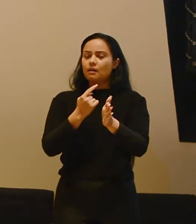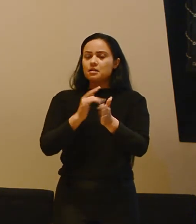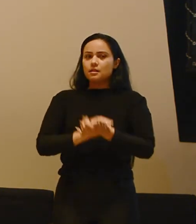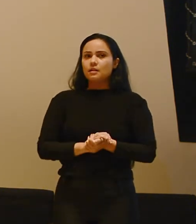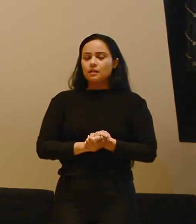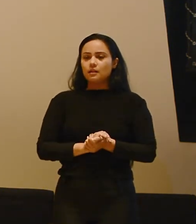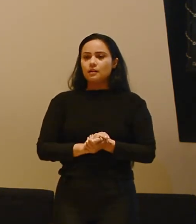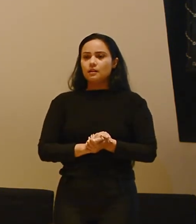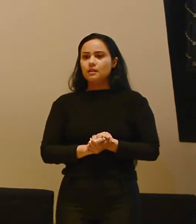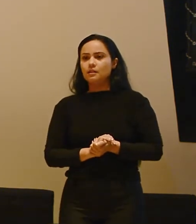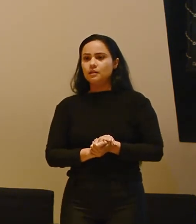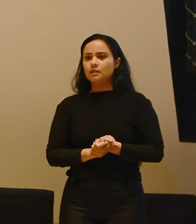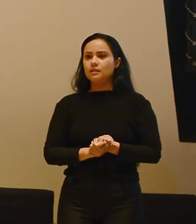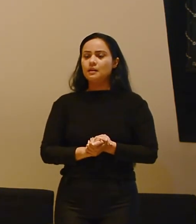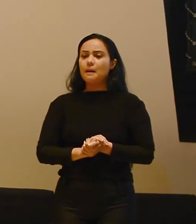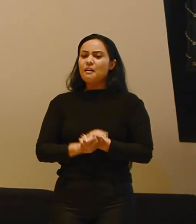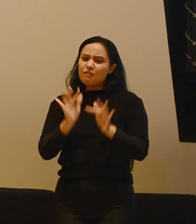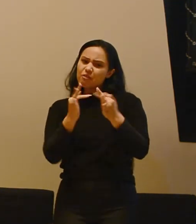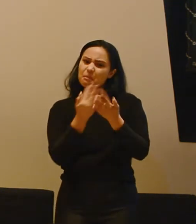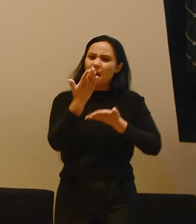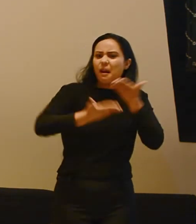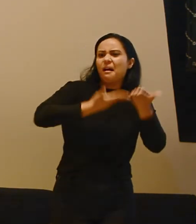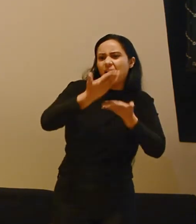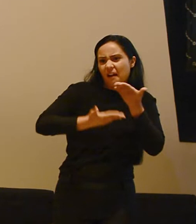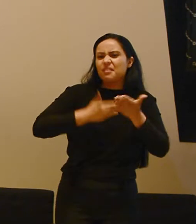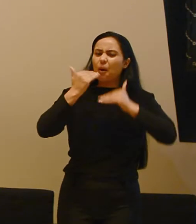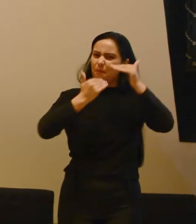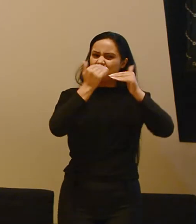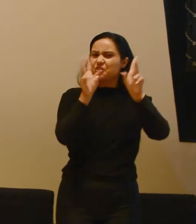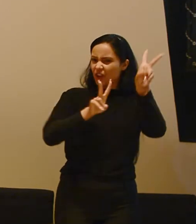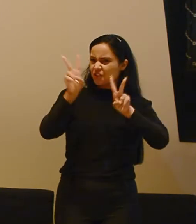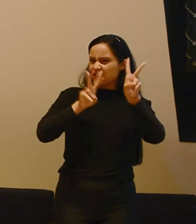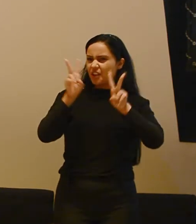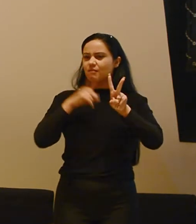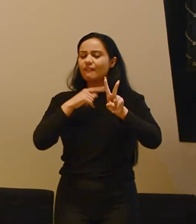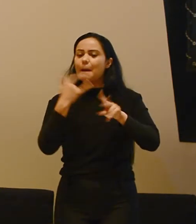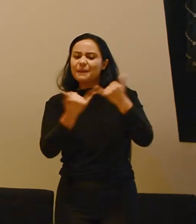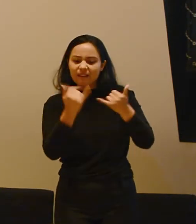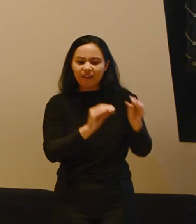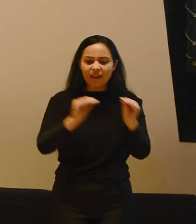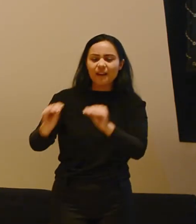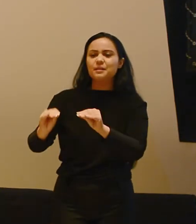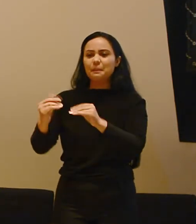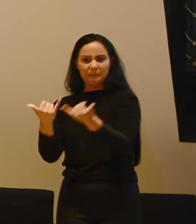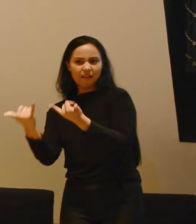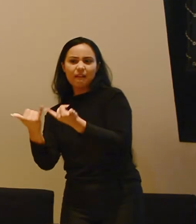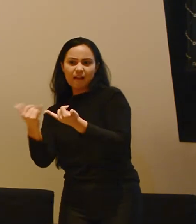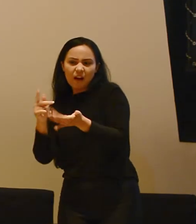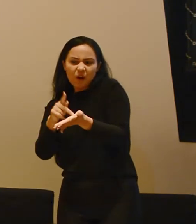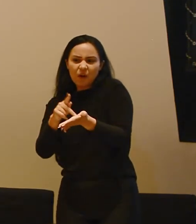mais familiarizada com o processo, né? É divertido, a gente leva brinquedo, a gente faz com que seja uma coisa